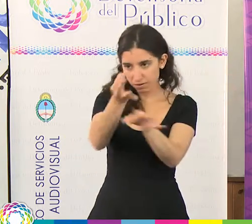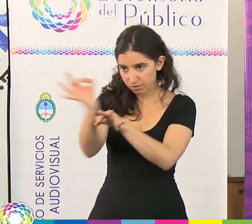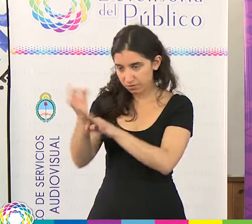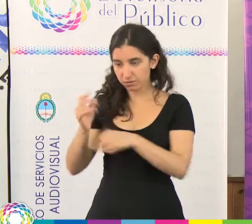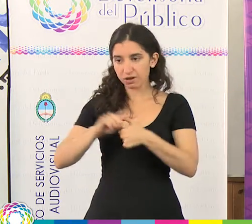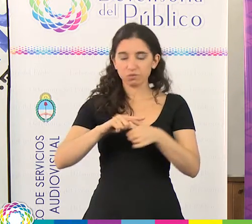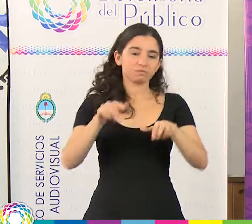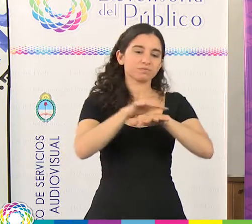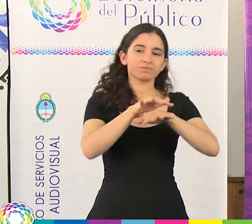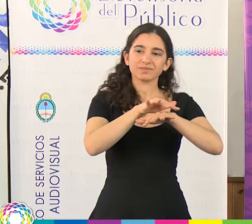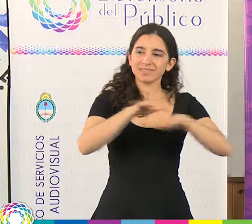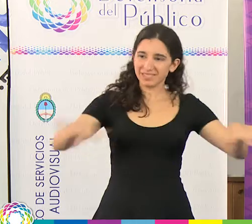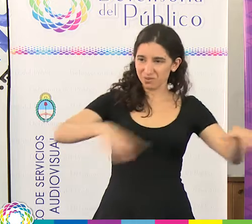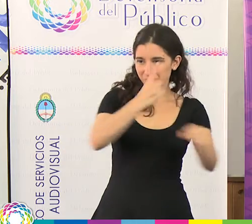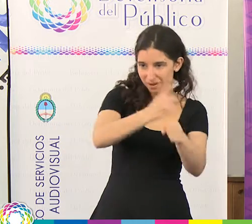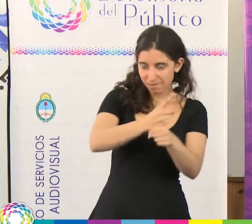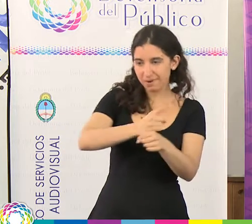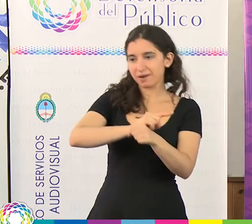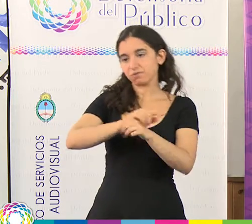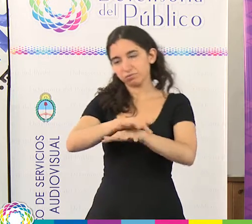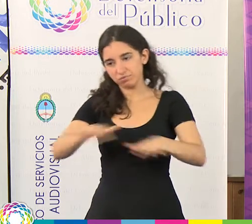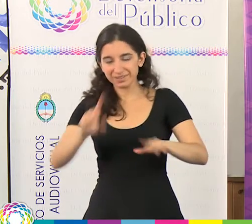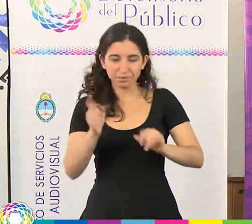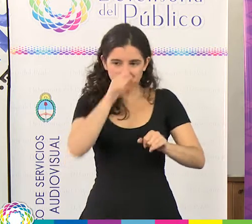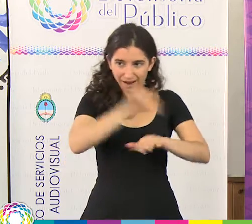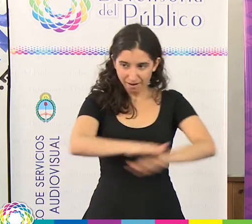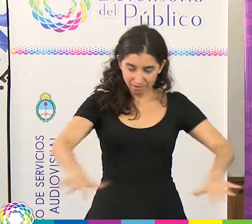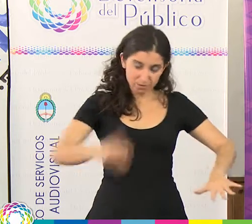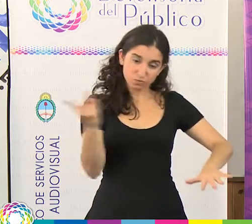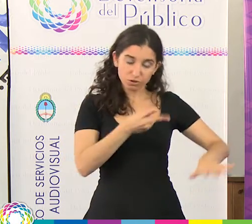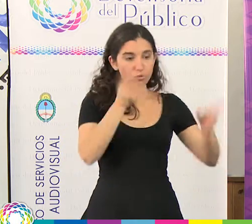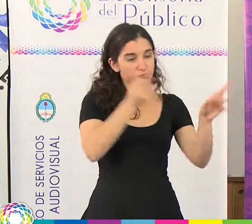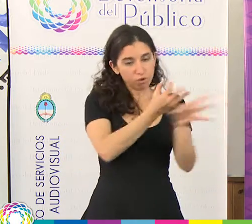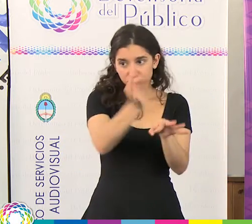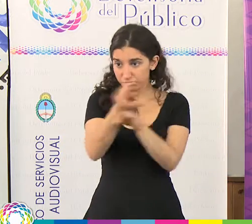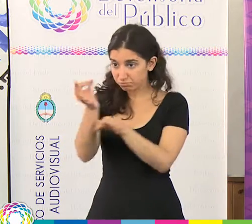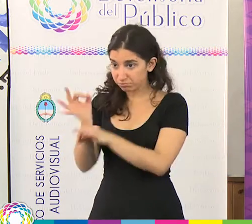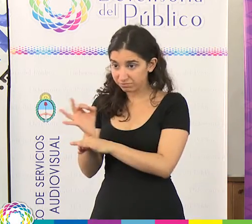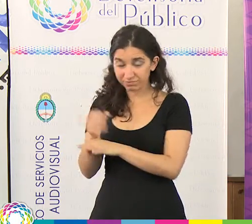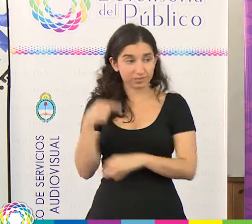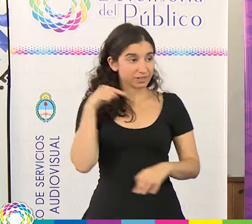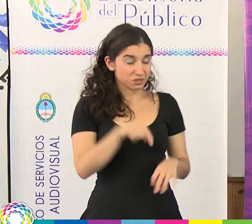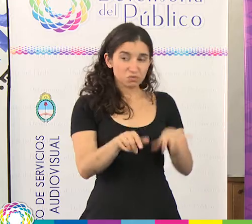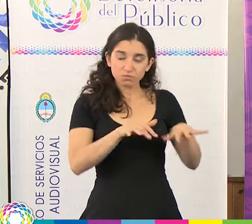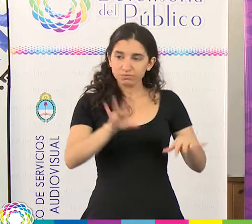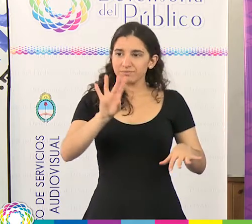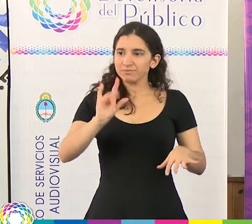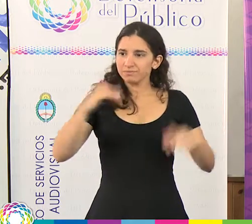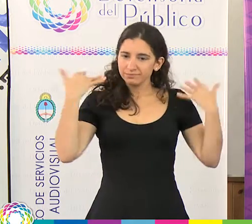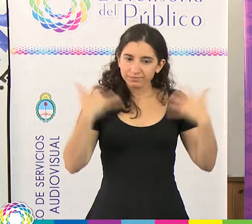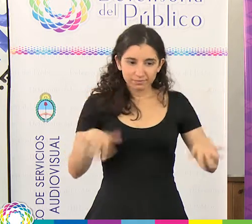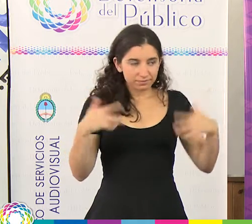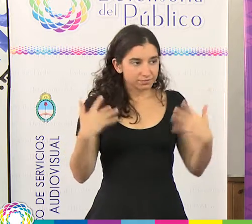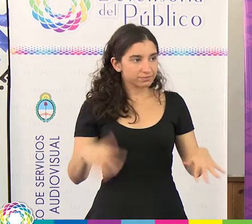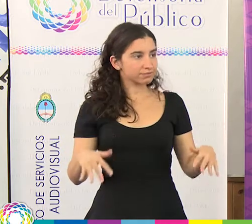de nivel inicial y de nivel primario actualmente. Lo cual también para nosotros implica un gran desafío estar